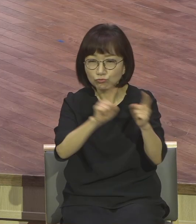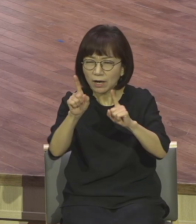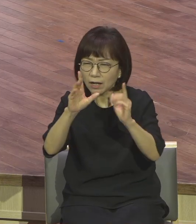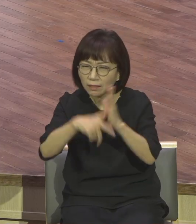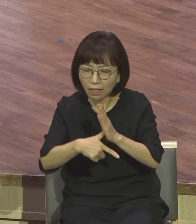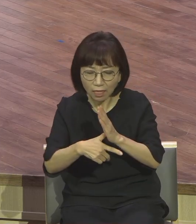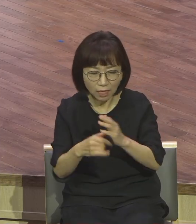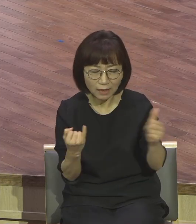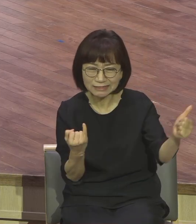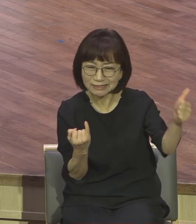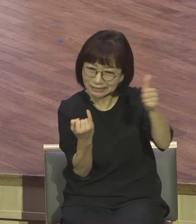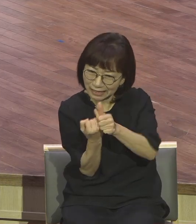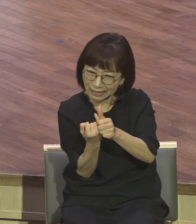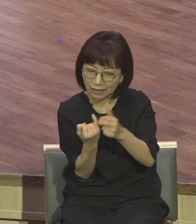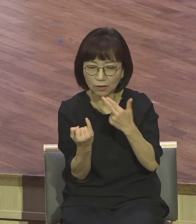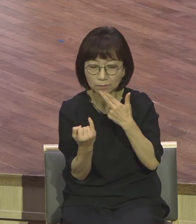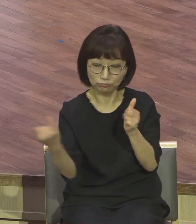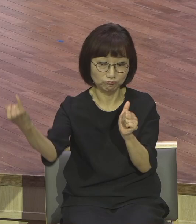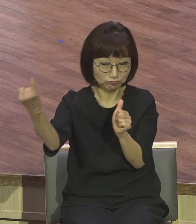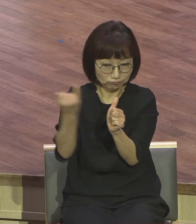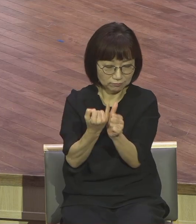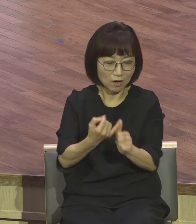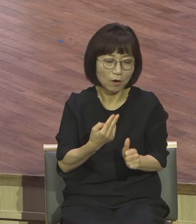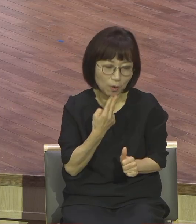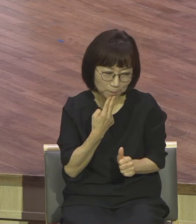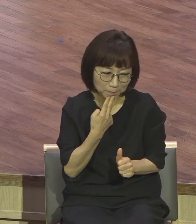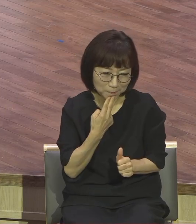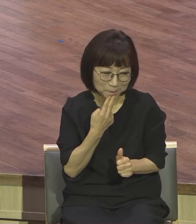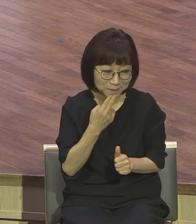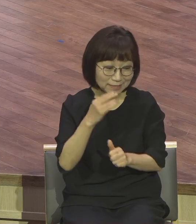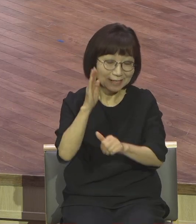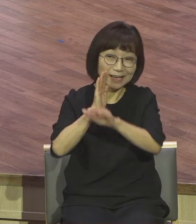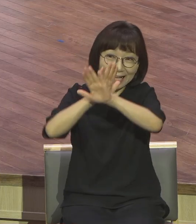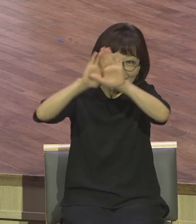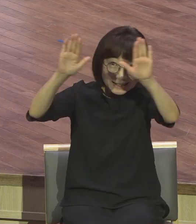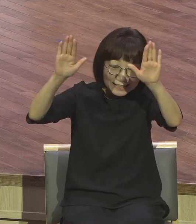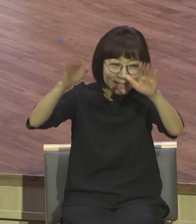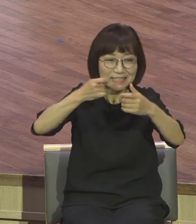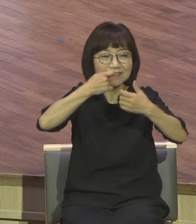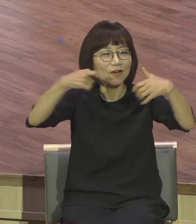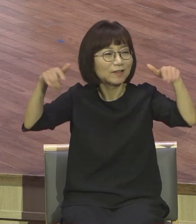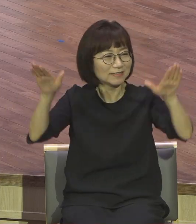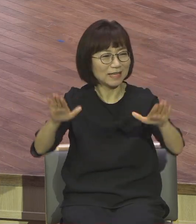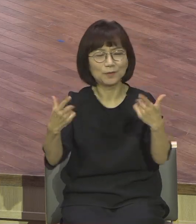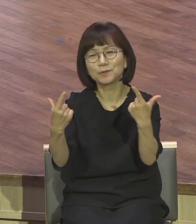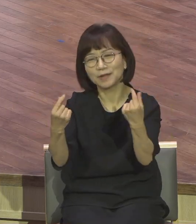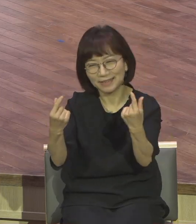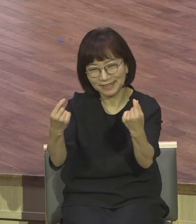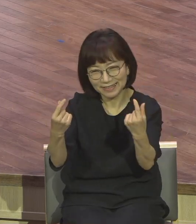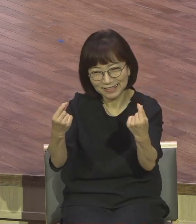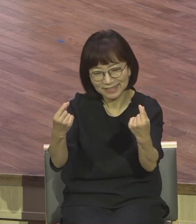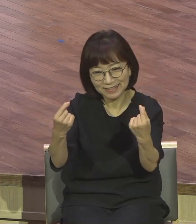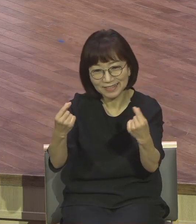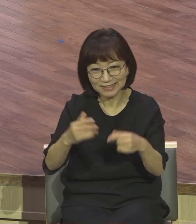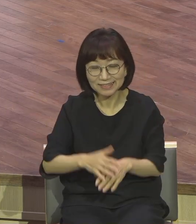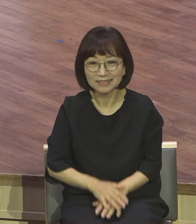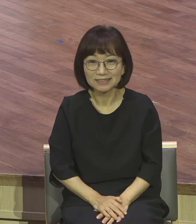장가도 아니가고 시집도 아니가고 하늘에 있는 천사들과 같으니라 예수님께서